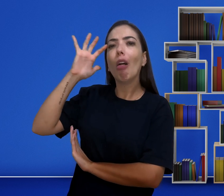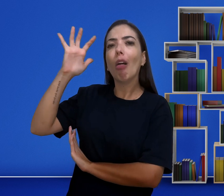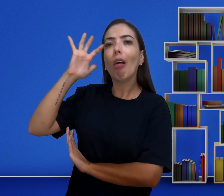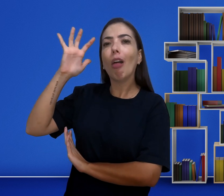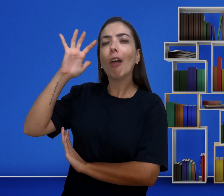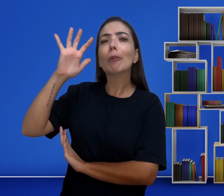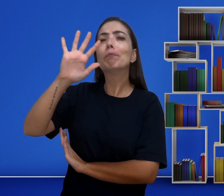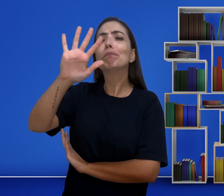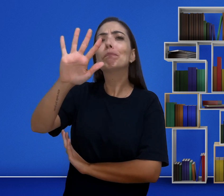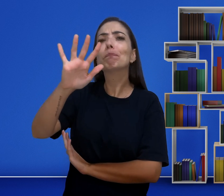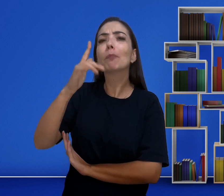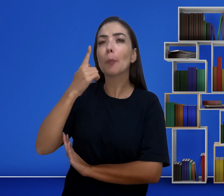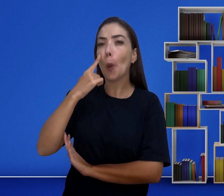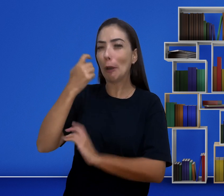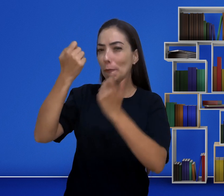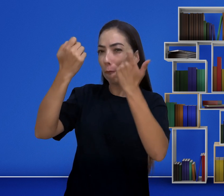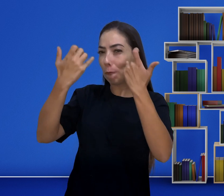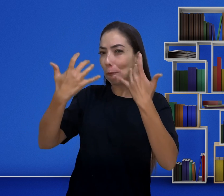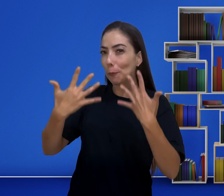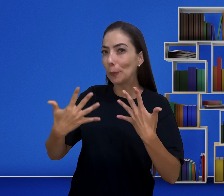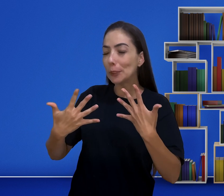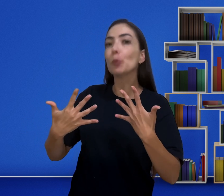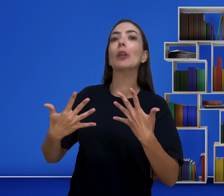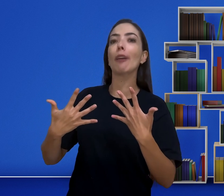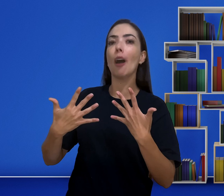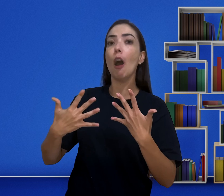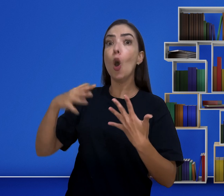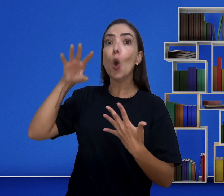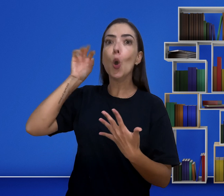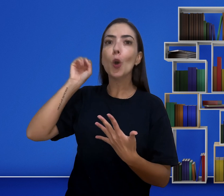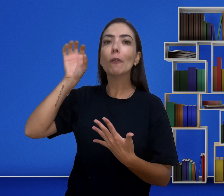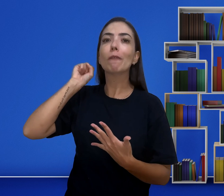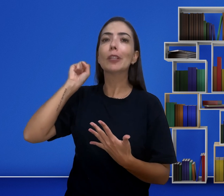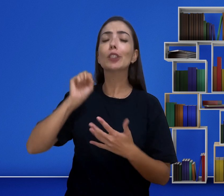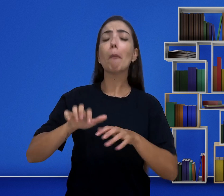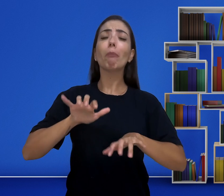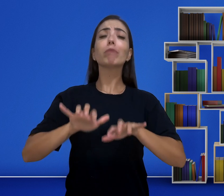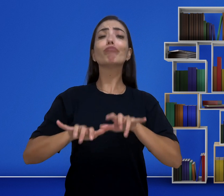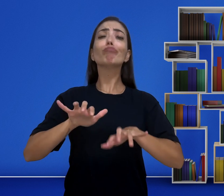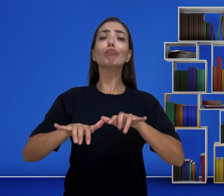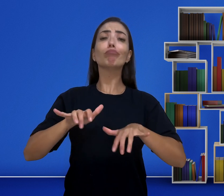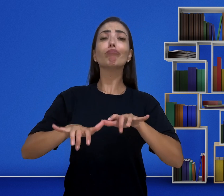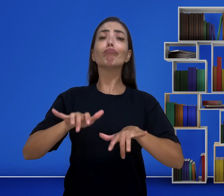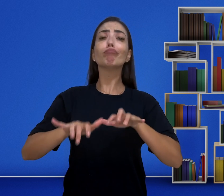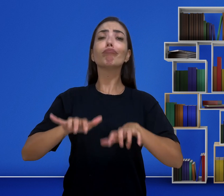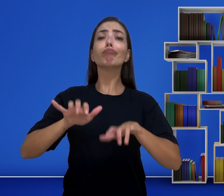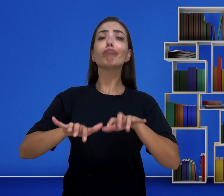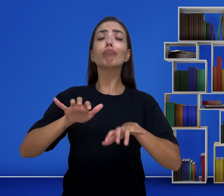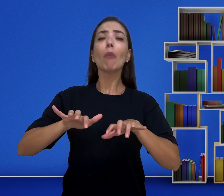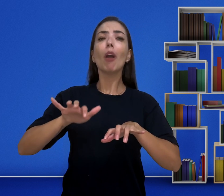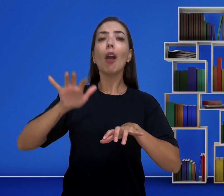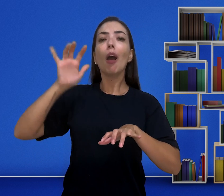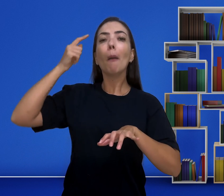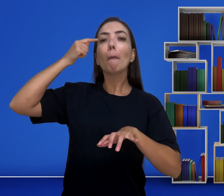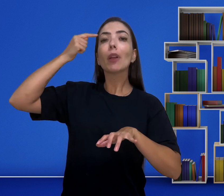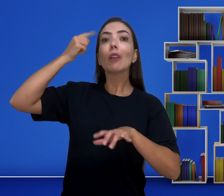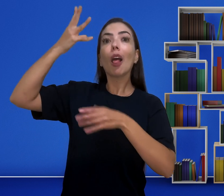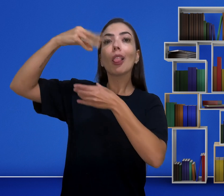E eu vou explicar agora para vocês a diferença. Por exemplo, o ouvinte está ali teclando e enquanto isso ele está pensando,